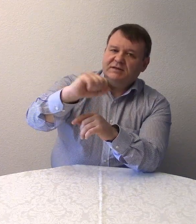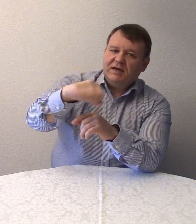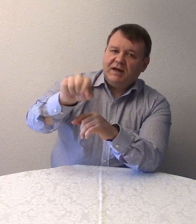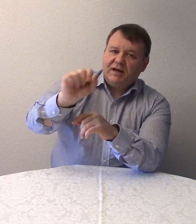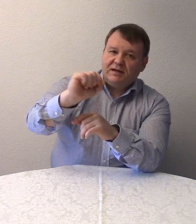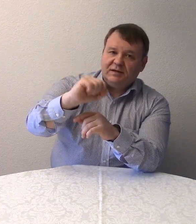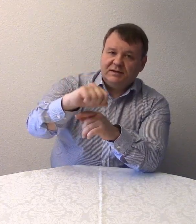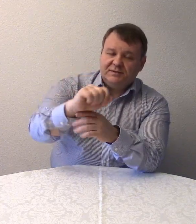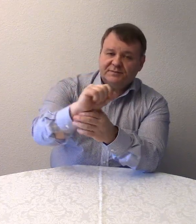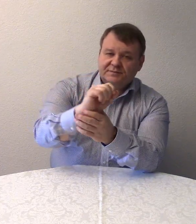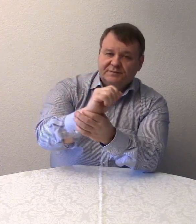Handgelenk.